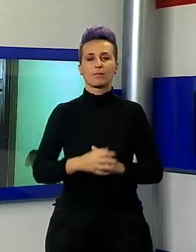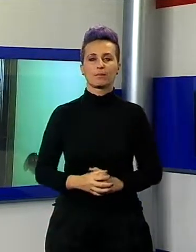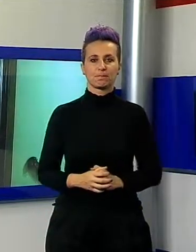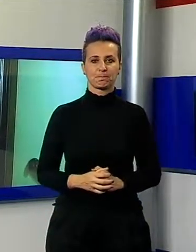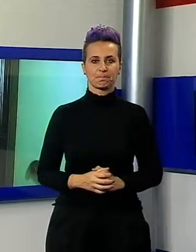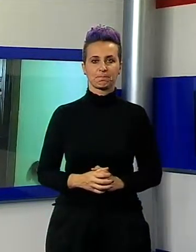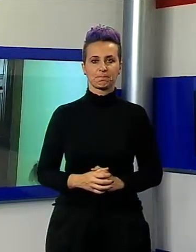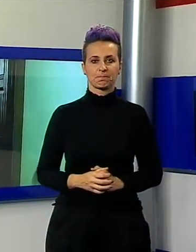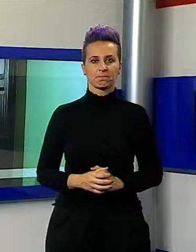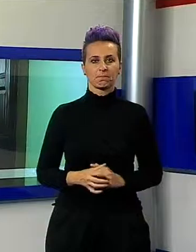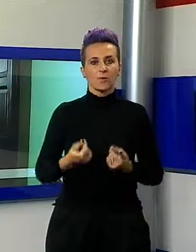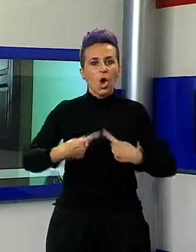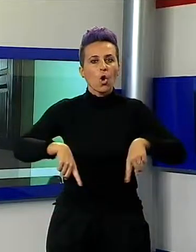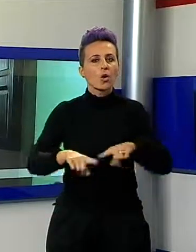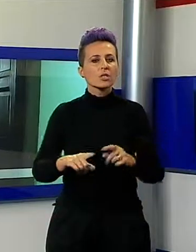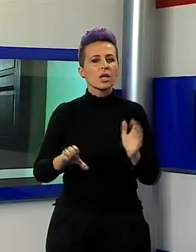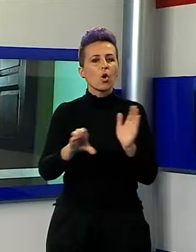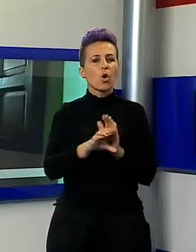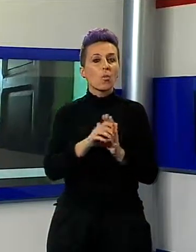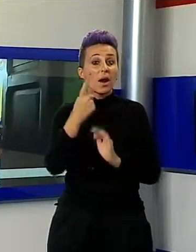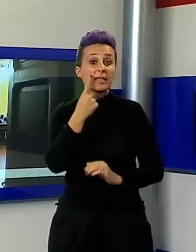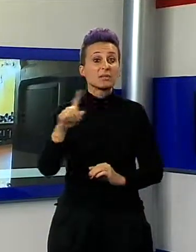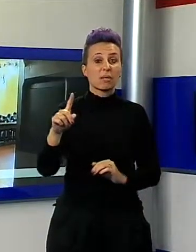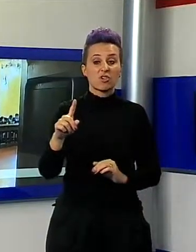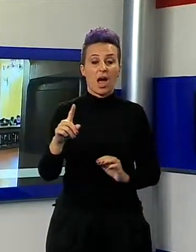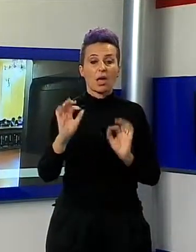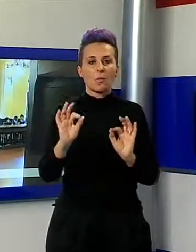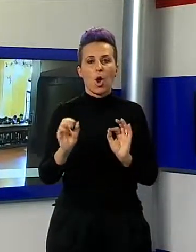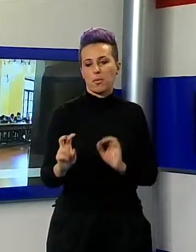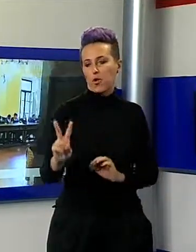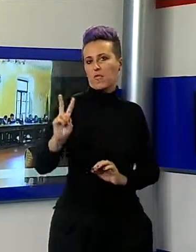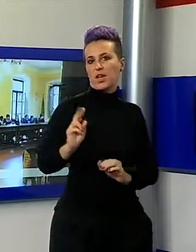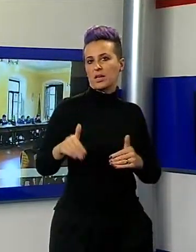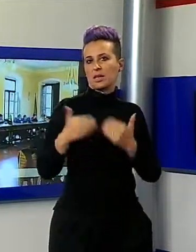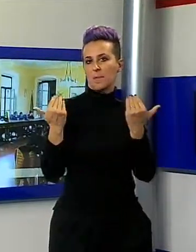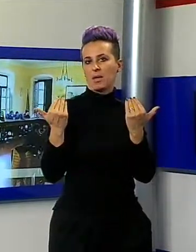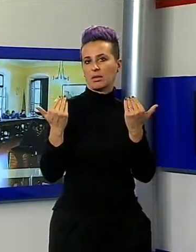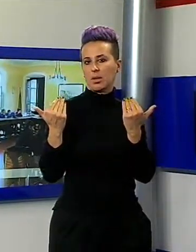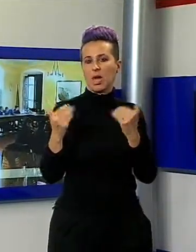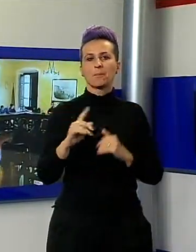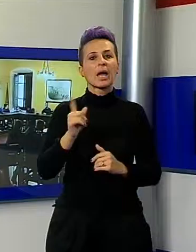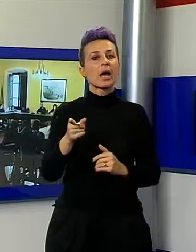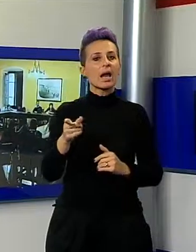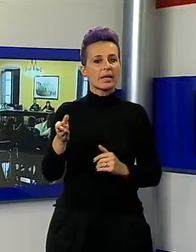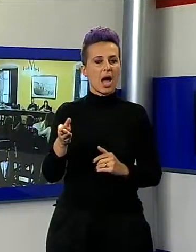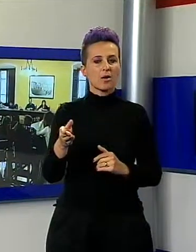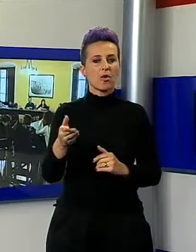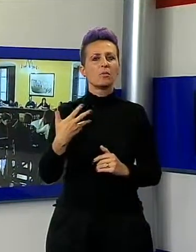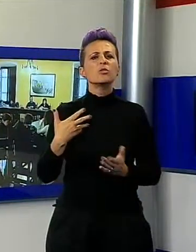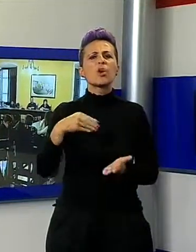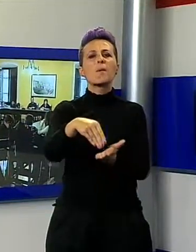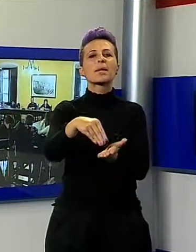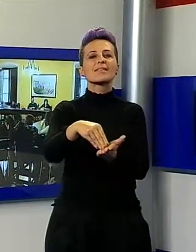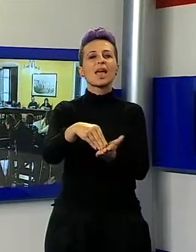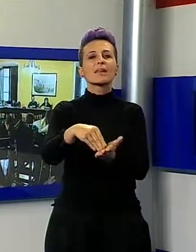Un consiglio comunale davvero speciale, quello che si è celebrato venerdì mattina in comune a Gallicano e al quale hanno partecipato i giovani della scuola